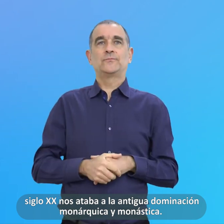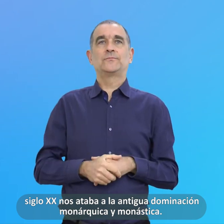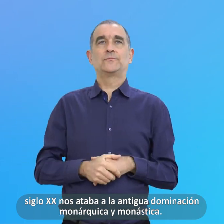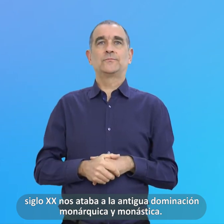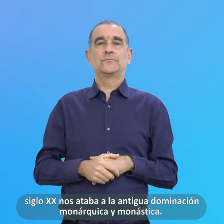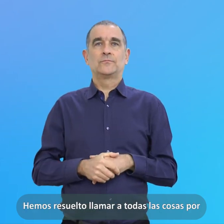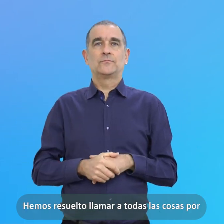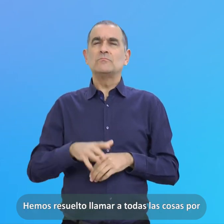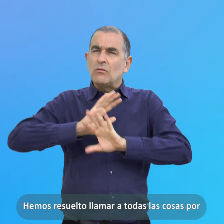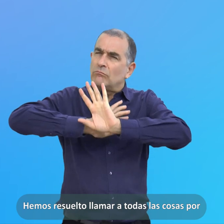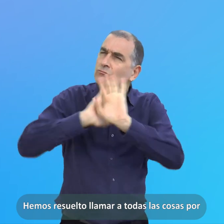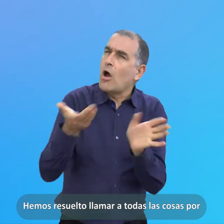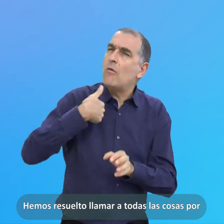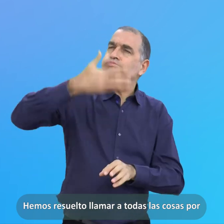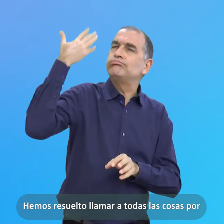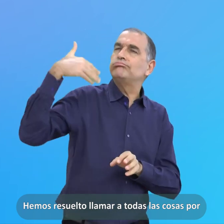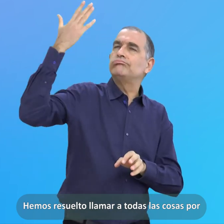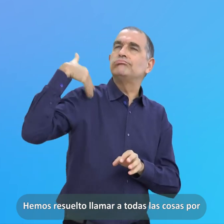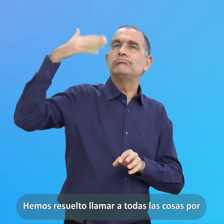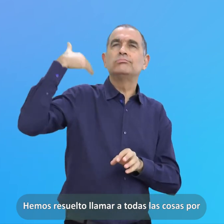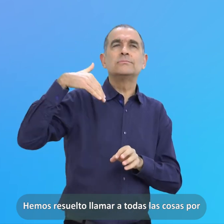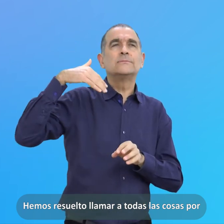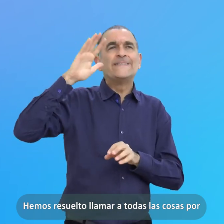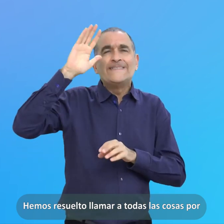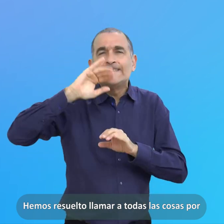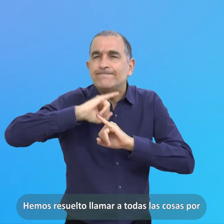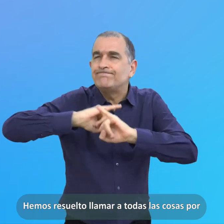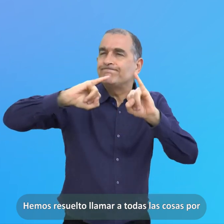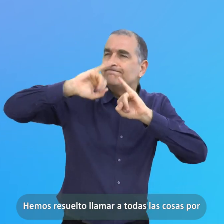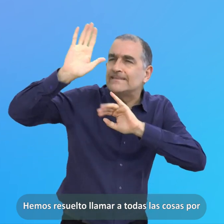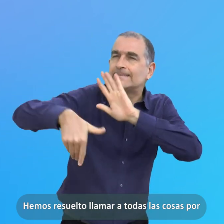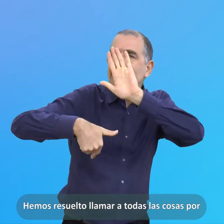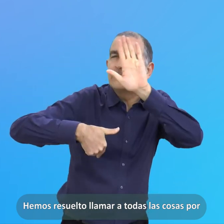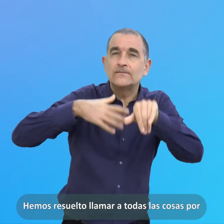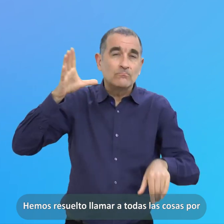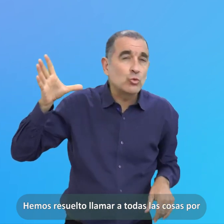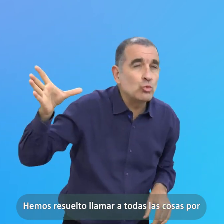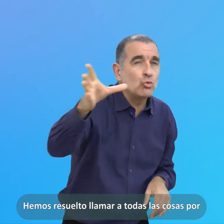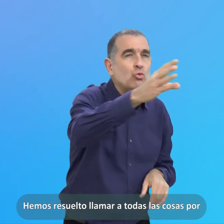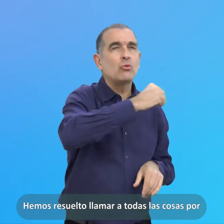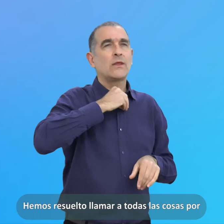Hemos resuelto llamar a todas las cosas por el nombre que tienen.